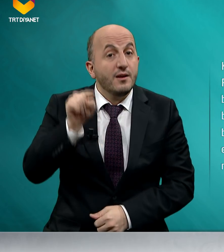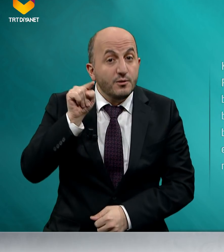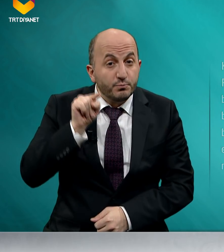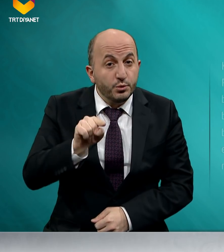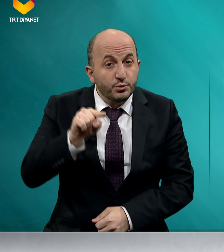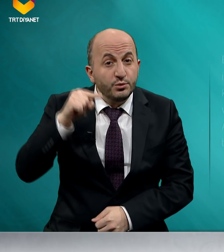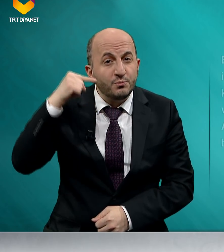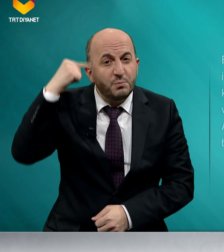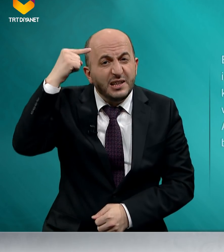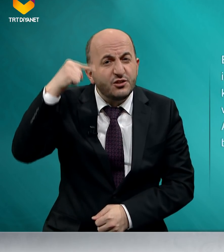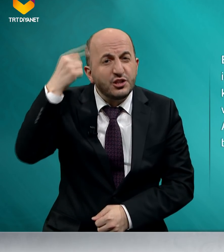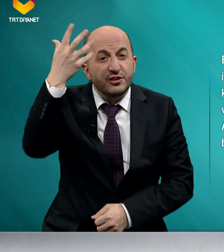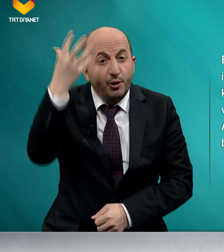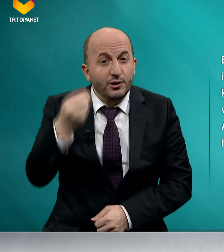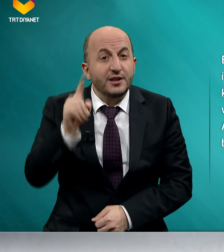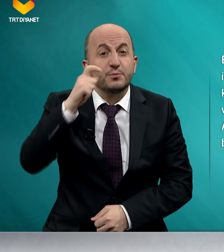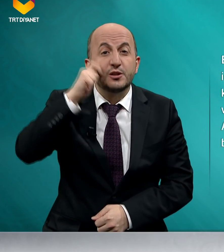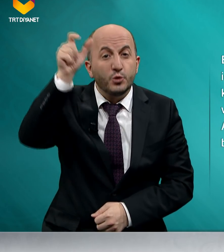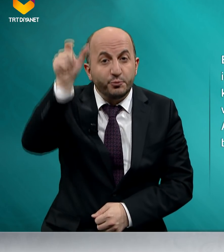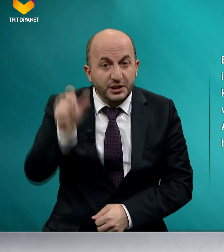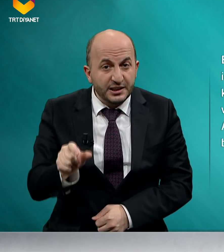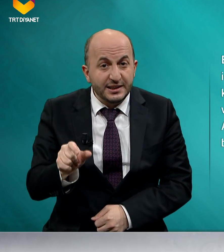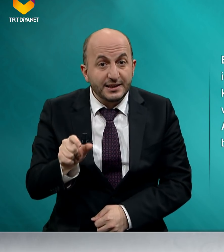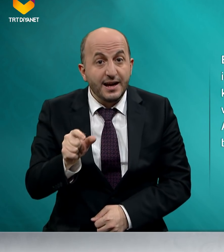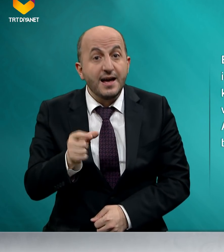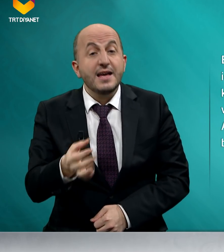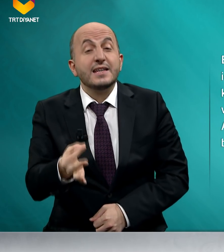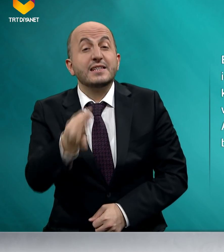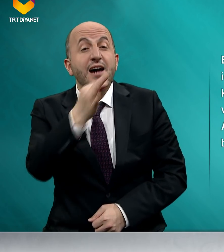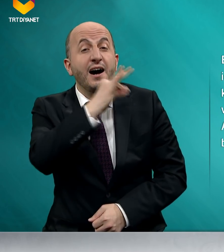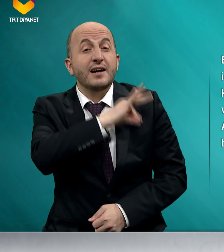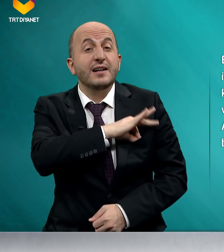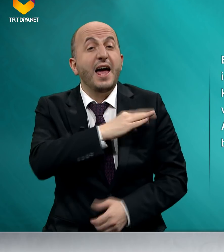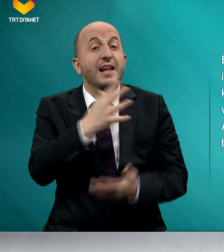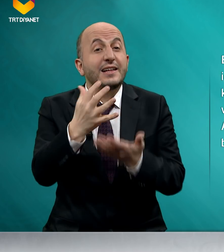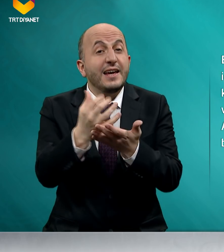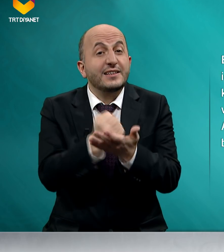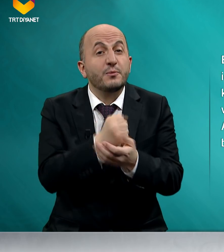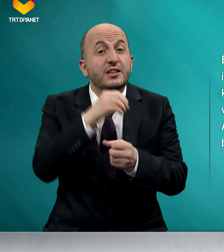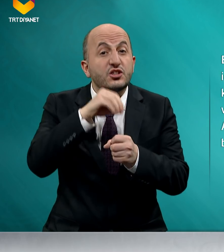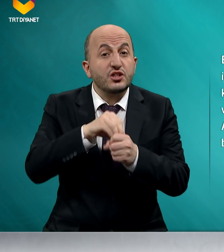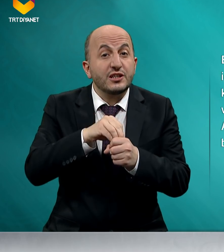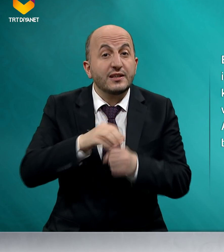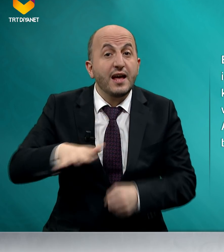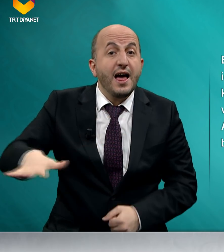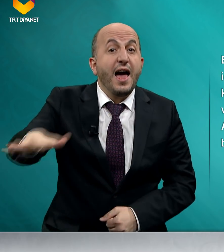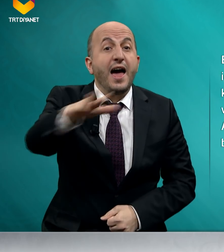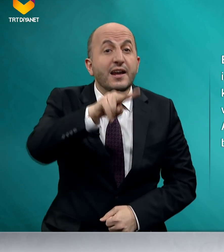Bunun bilincinde olan bir mümin, kar elde etmek için her